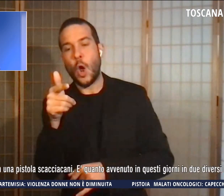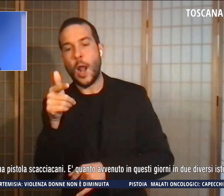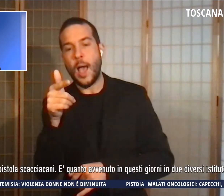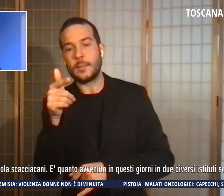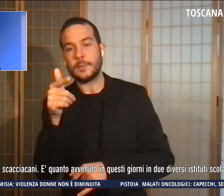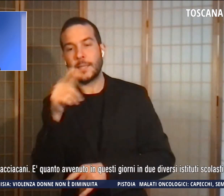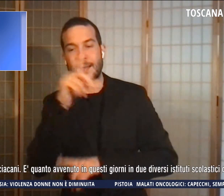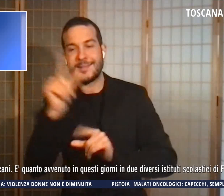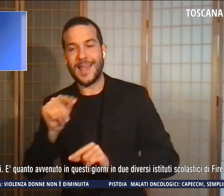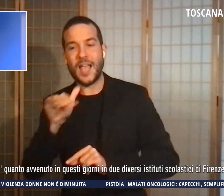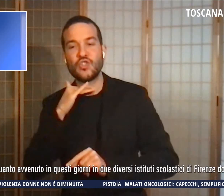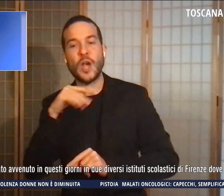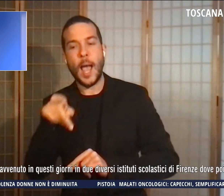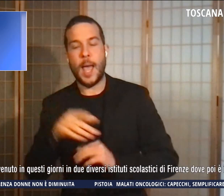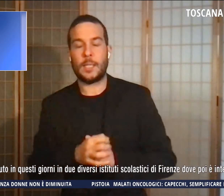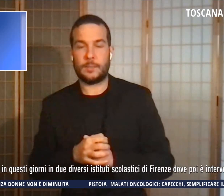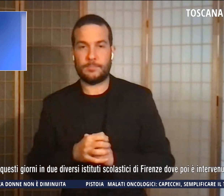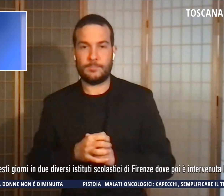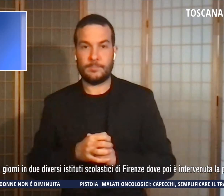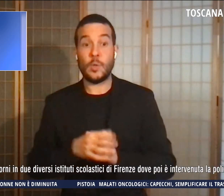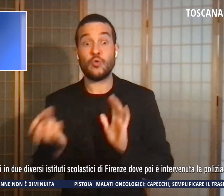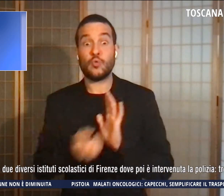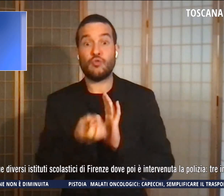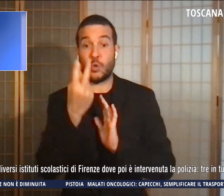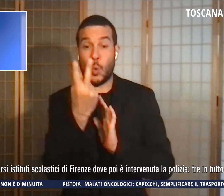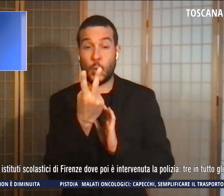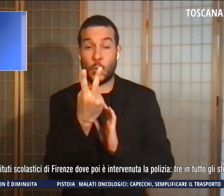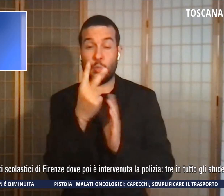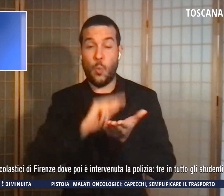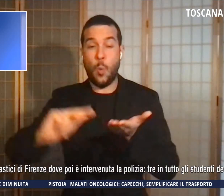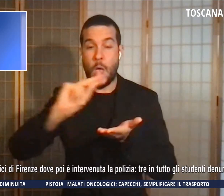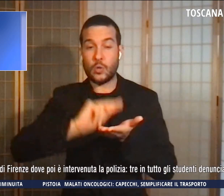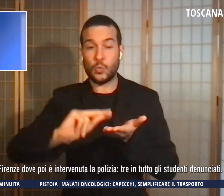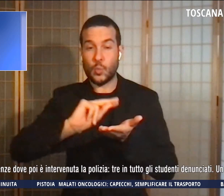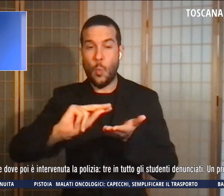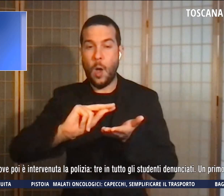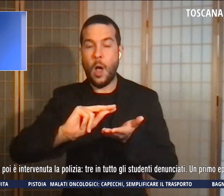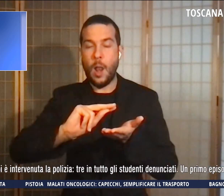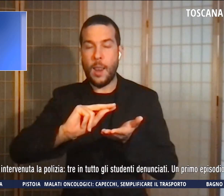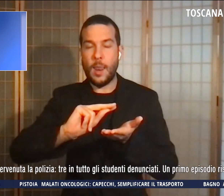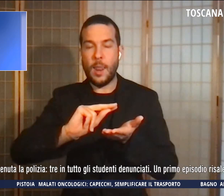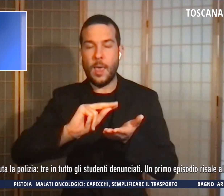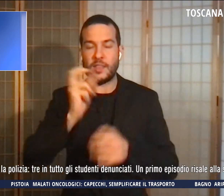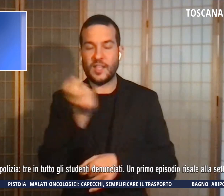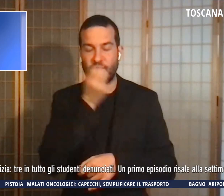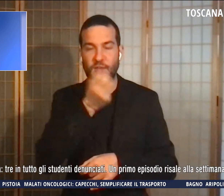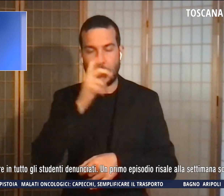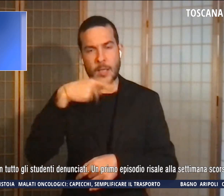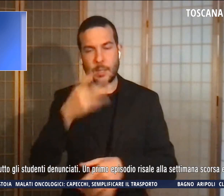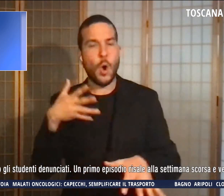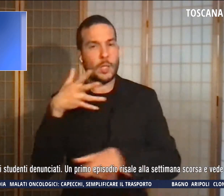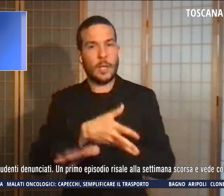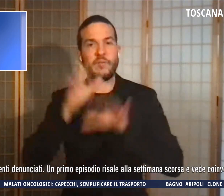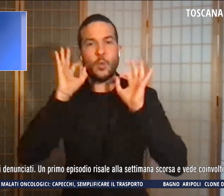in questi giorni in due diversi istituti scolastici di Firenze dove poi è intervenuta la polizia